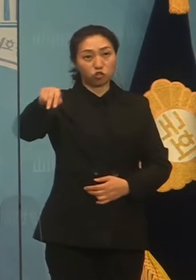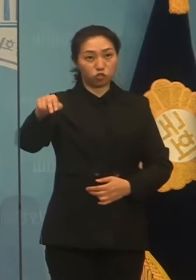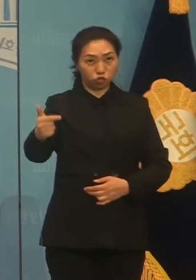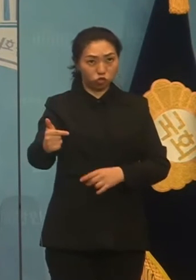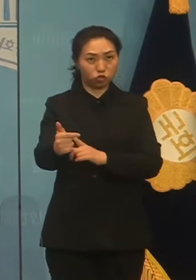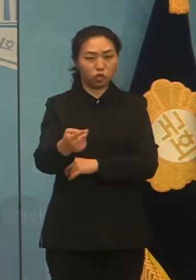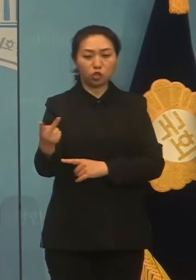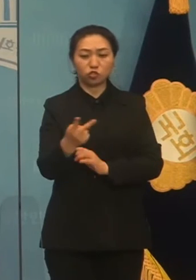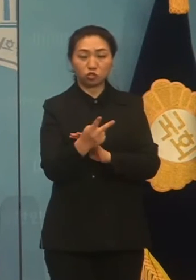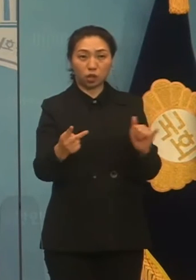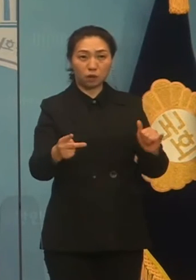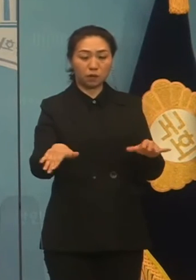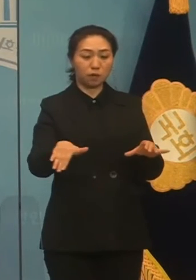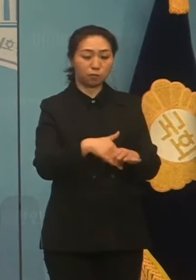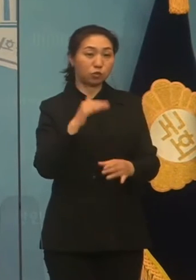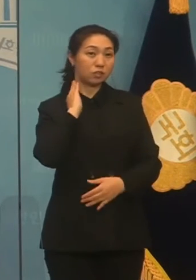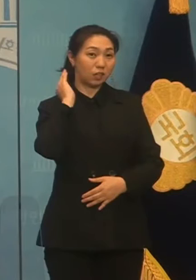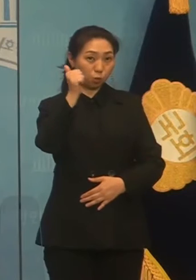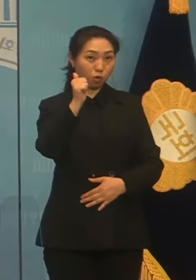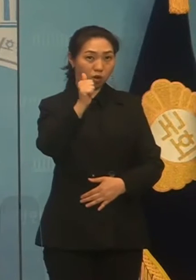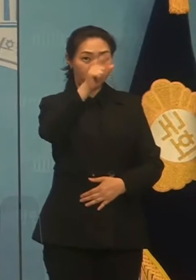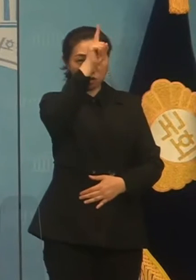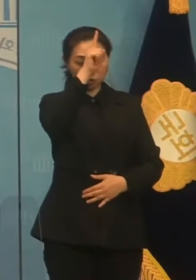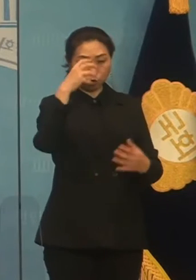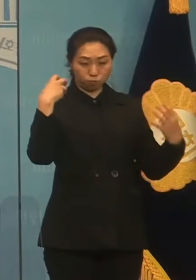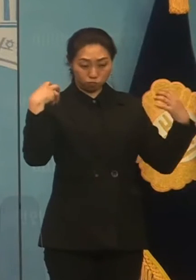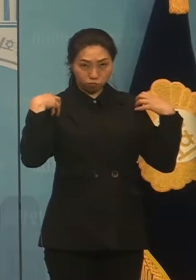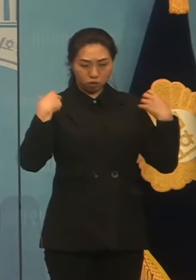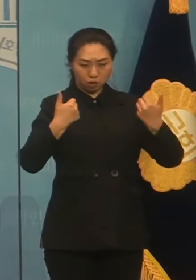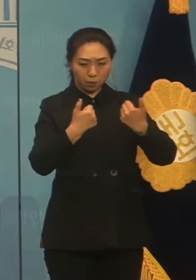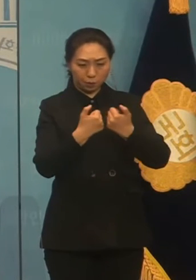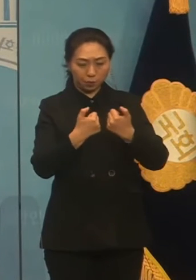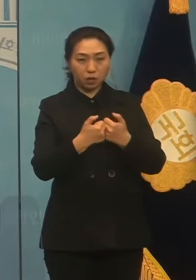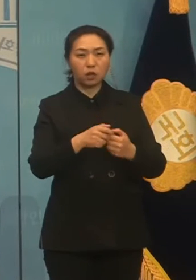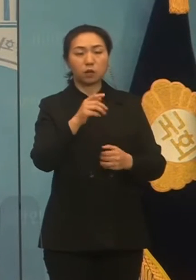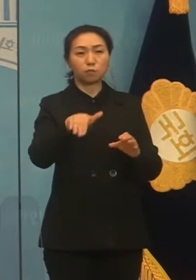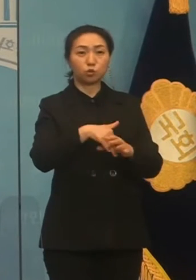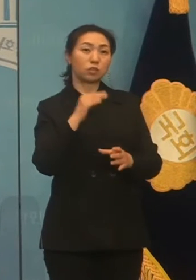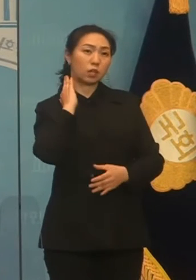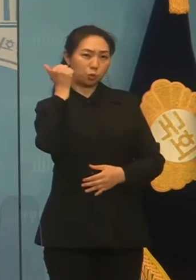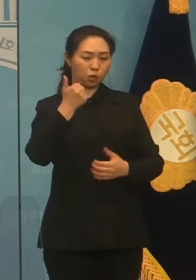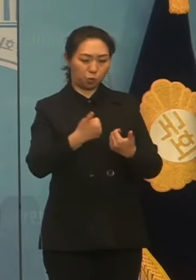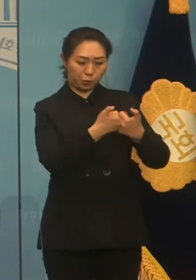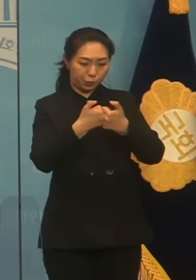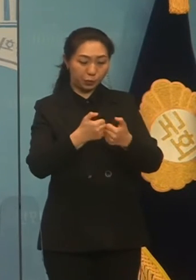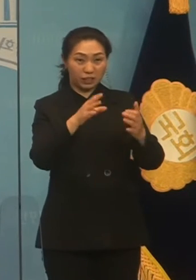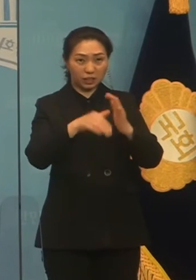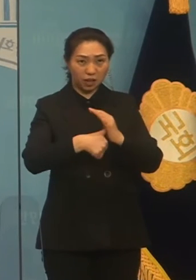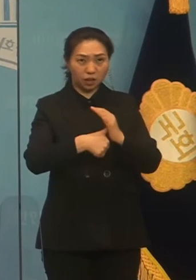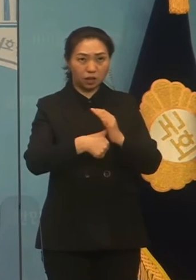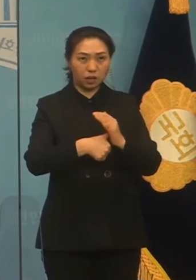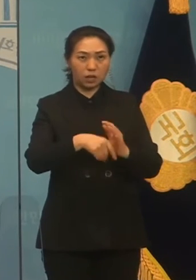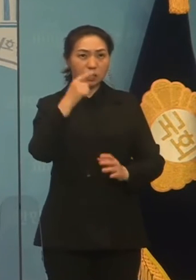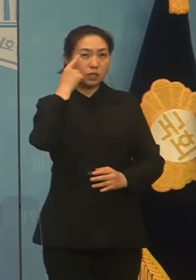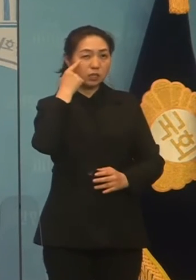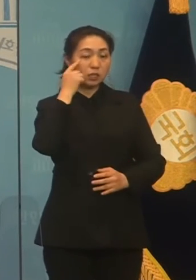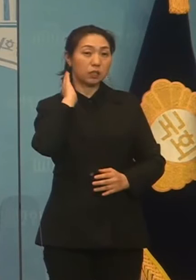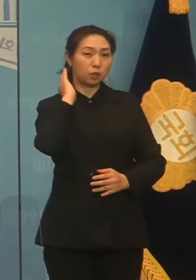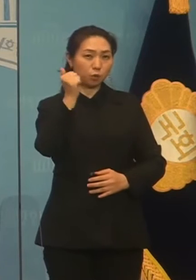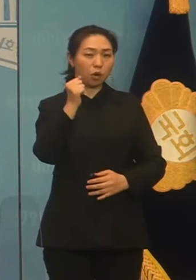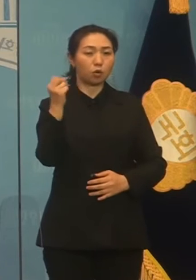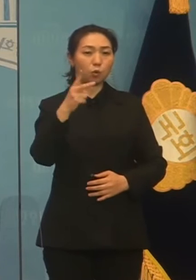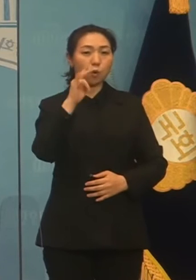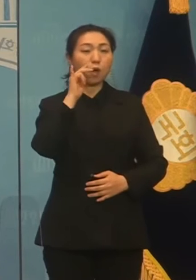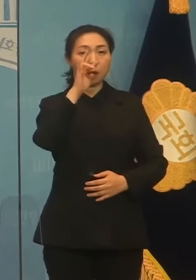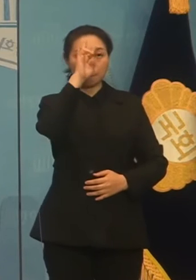이명박 박근혜 두 전직 대통령의 사명 건의를 한 것으로 알려졌습니다. 지난 1월 이낙연